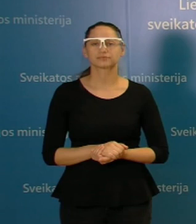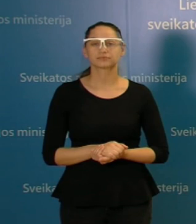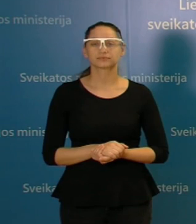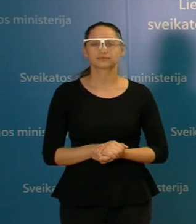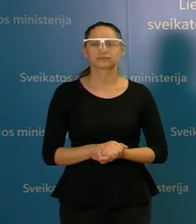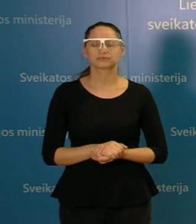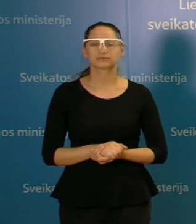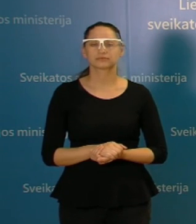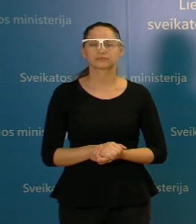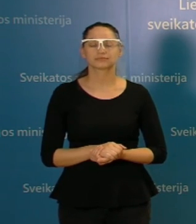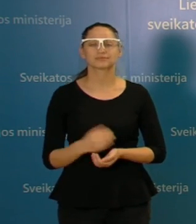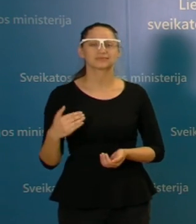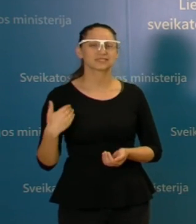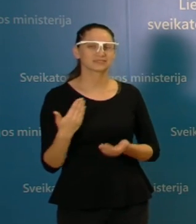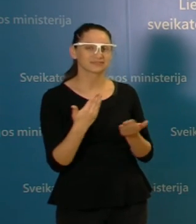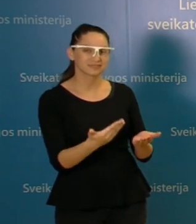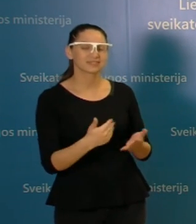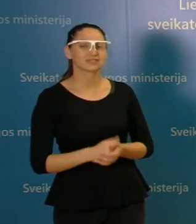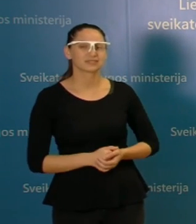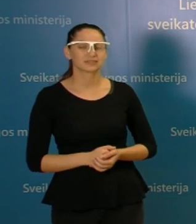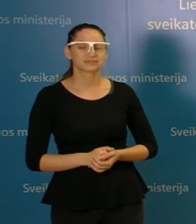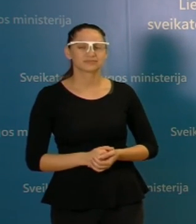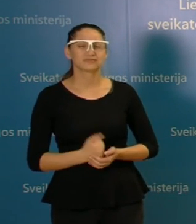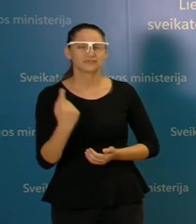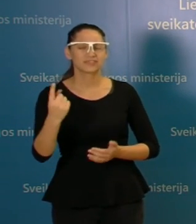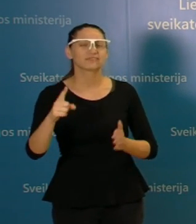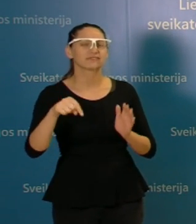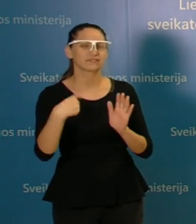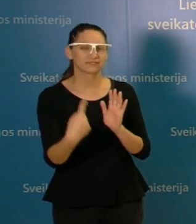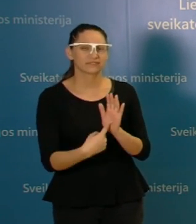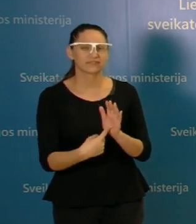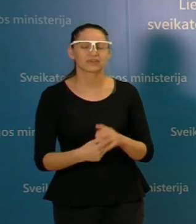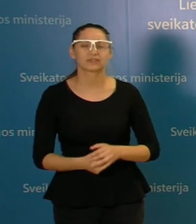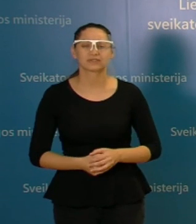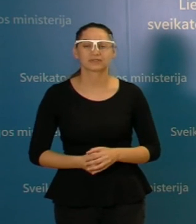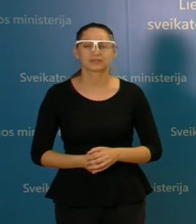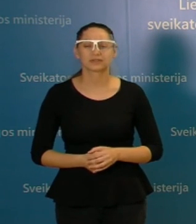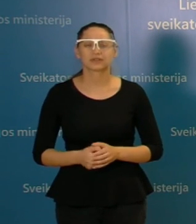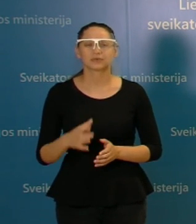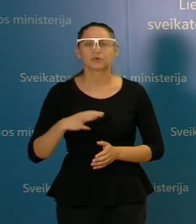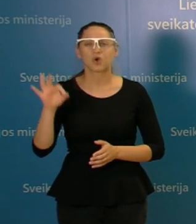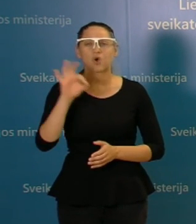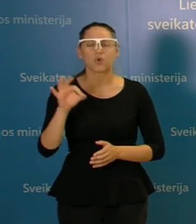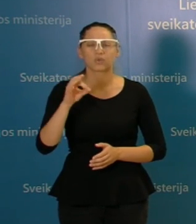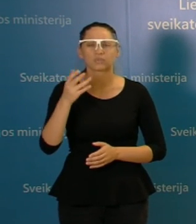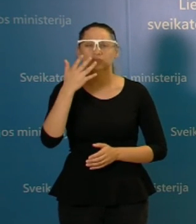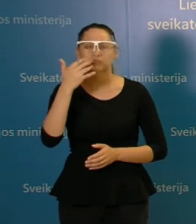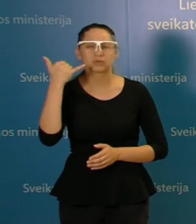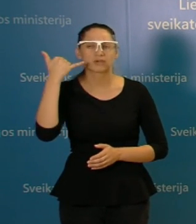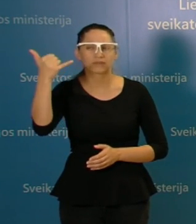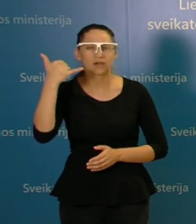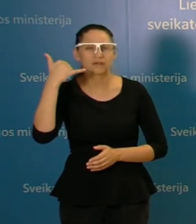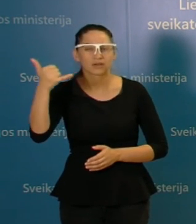Sveiki, ministrė, aš turėsiu vieną klausimą. Jūs rytą radiją išsiminėte dėl karštosios linijos, kad yra